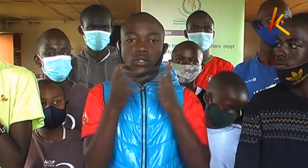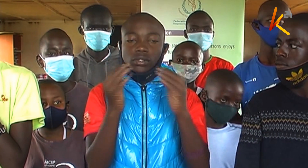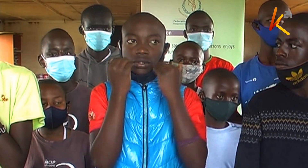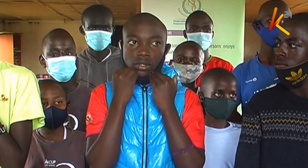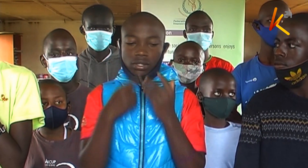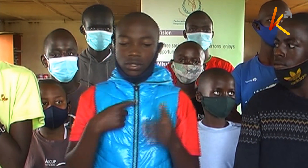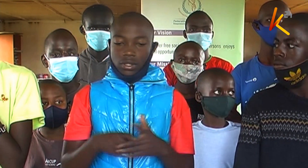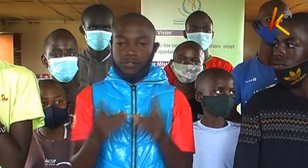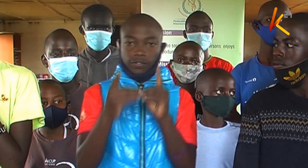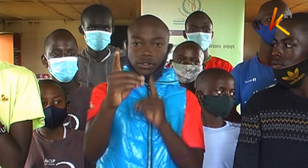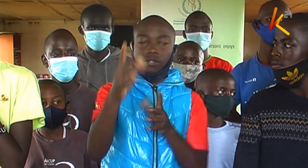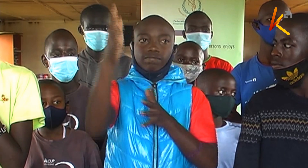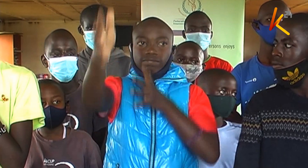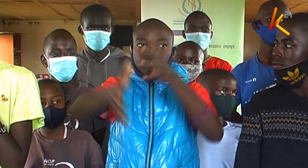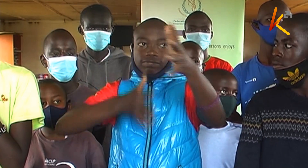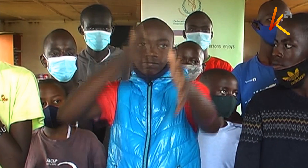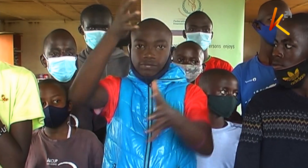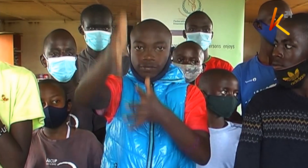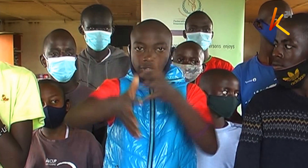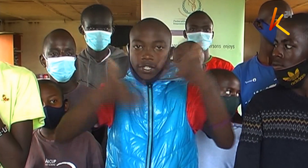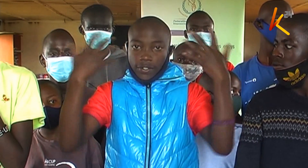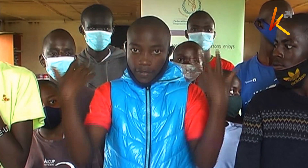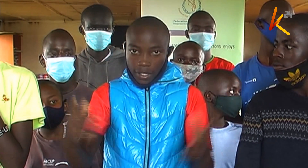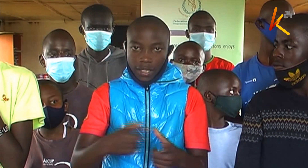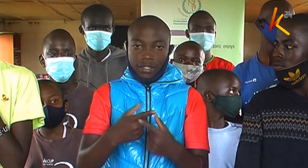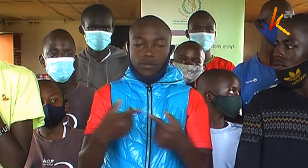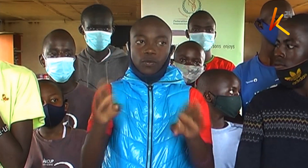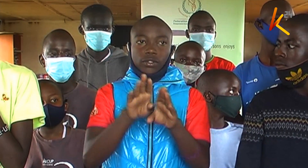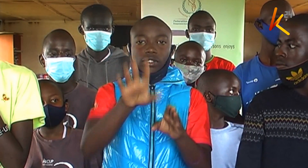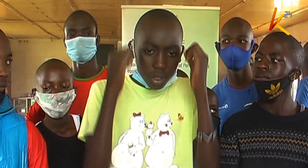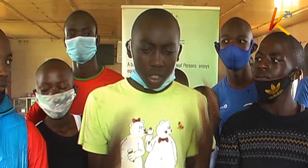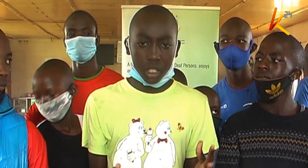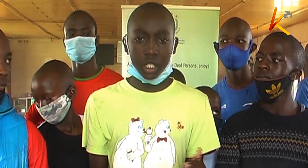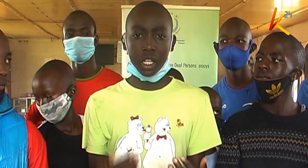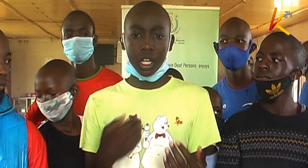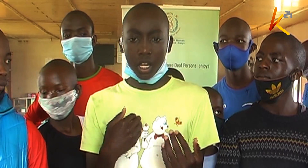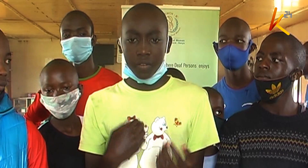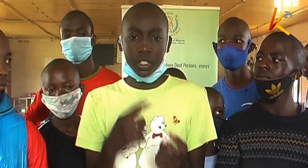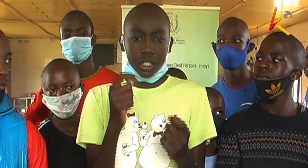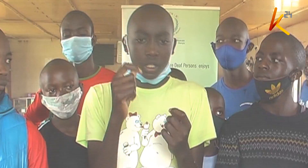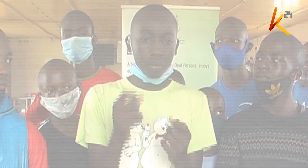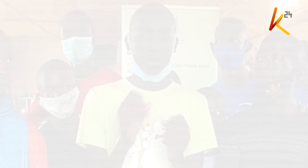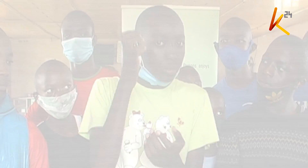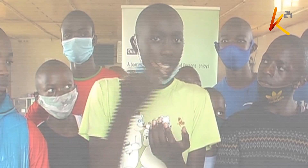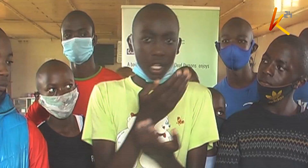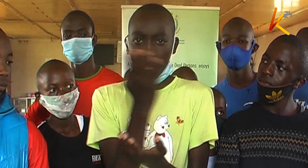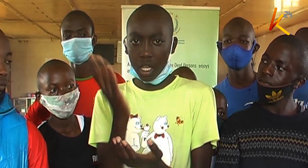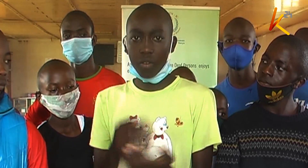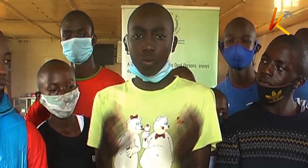when you have the mask and you are far, I cannot see you clearly. Many students in school, some are deaf